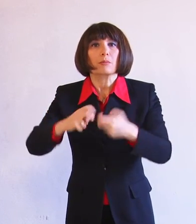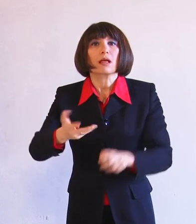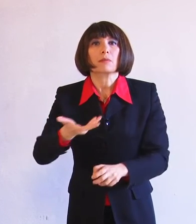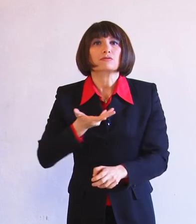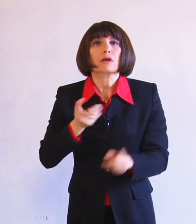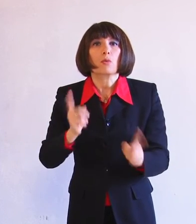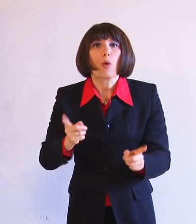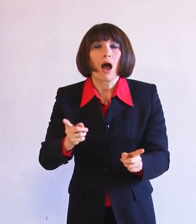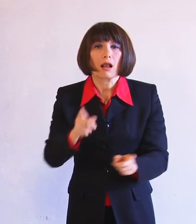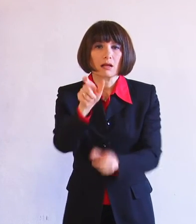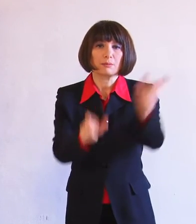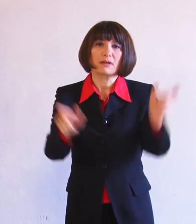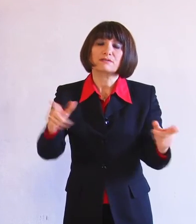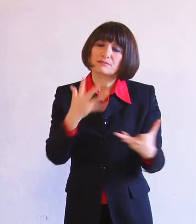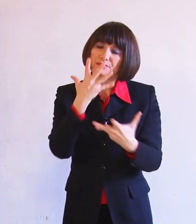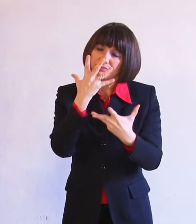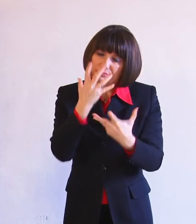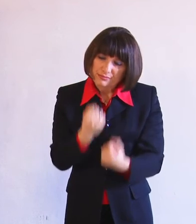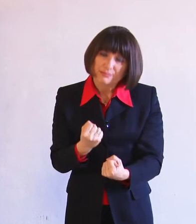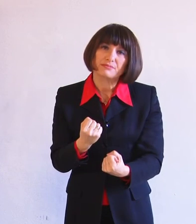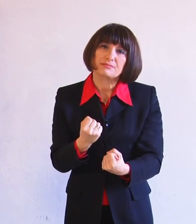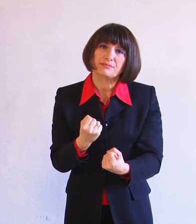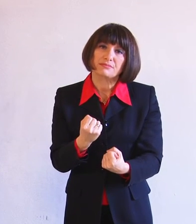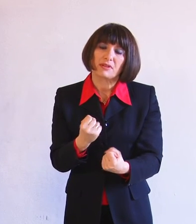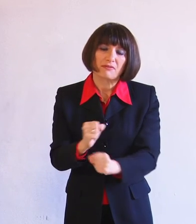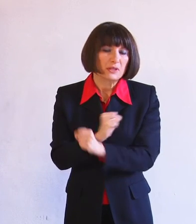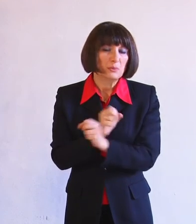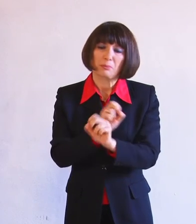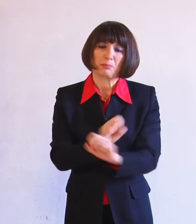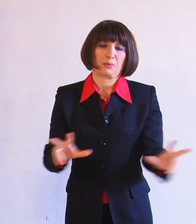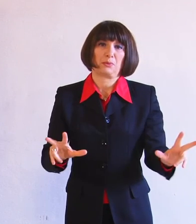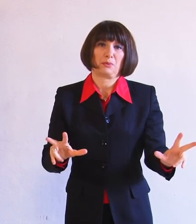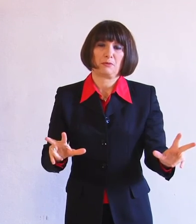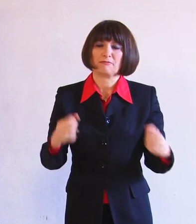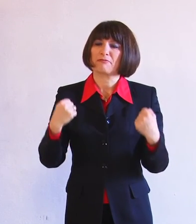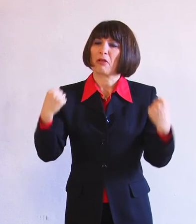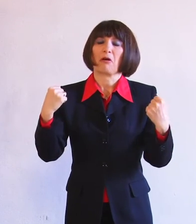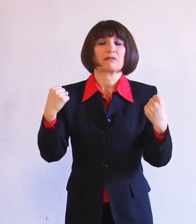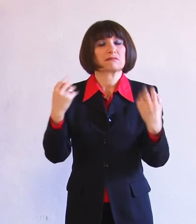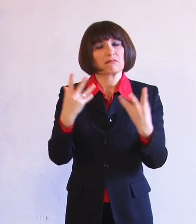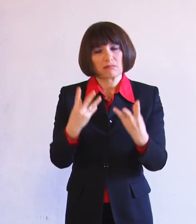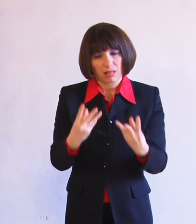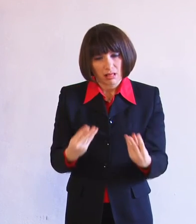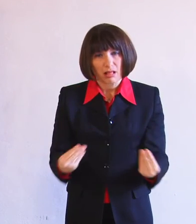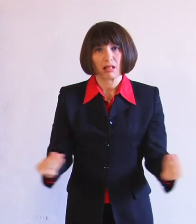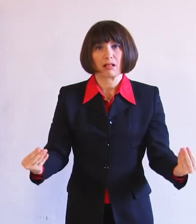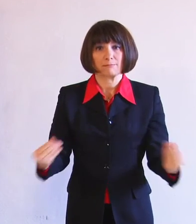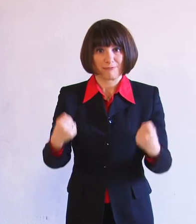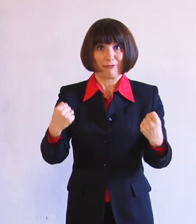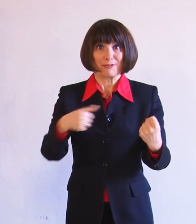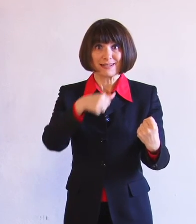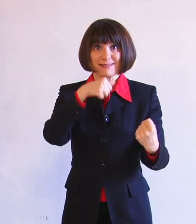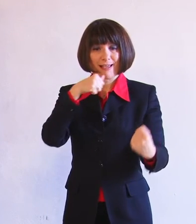sfiducia, del venir meno, di quella forza che consente di attraversare appunto le